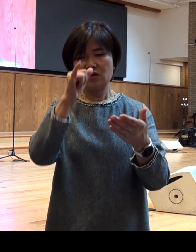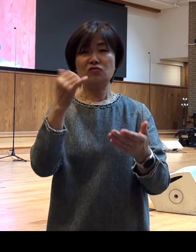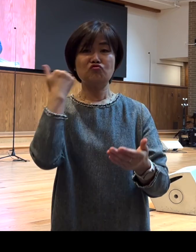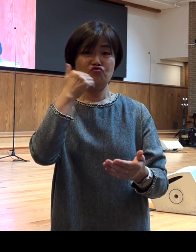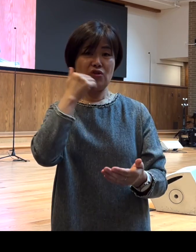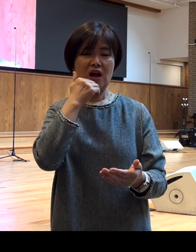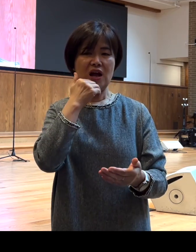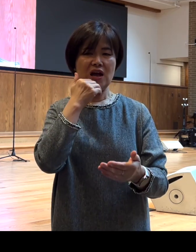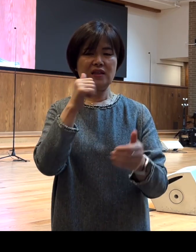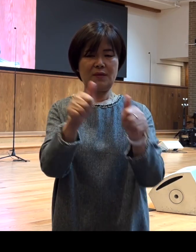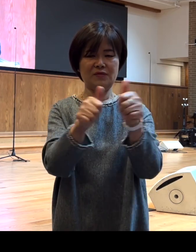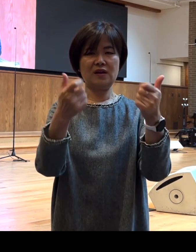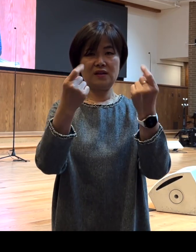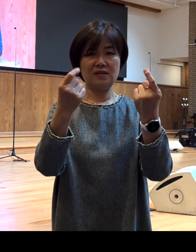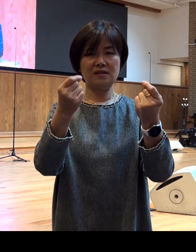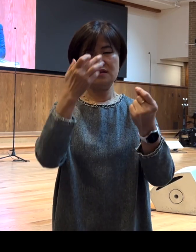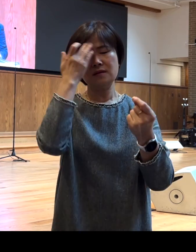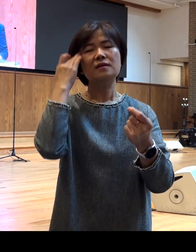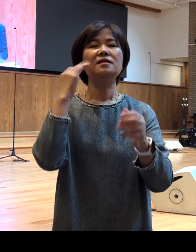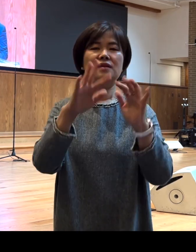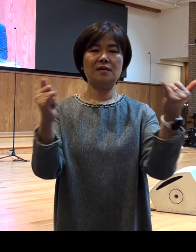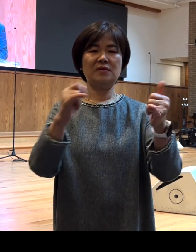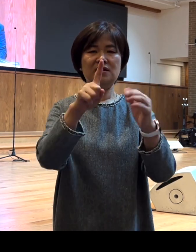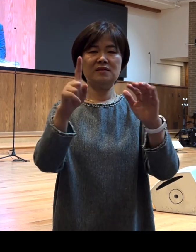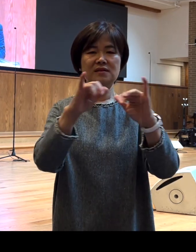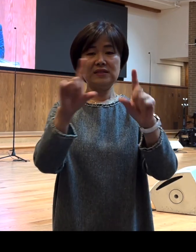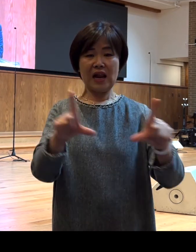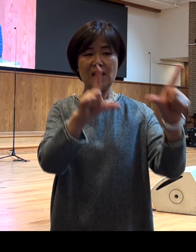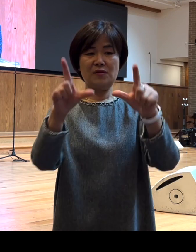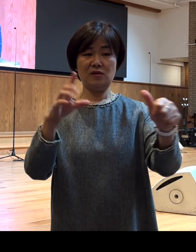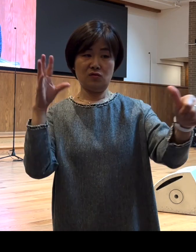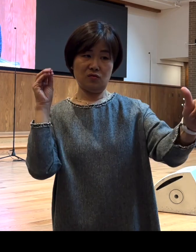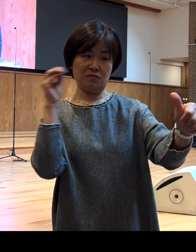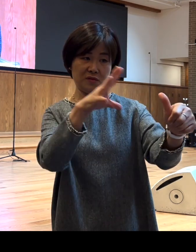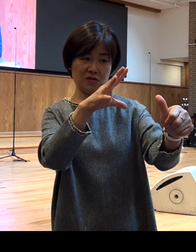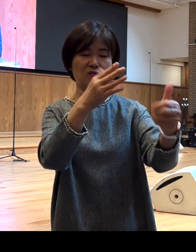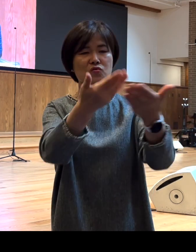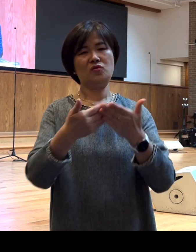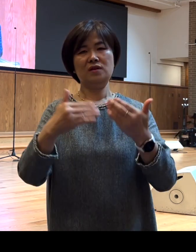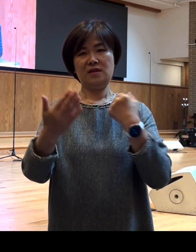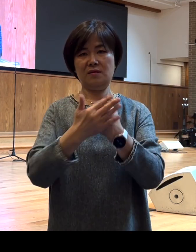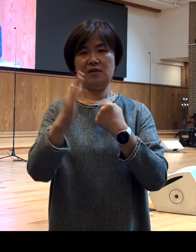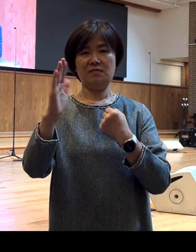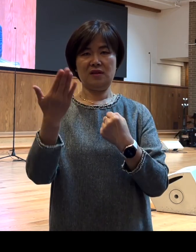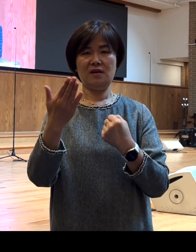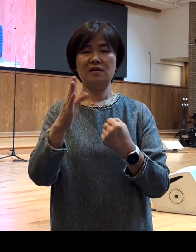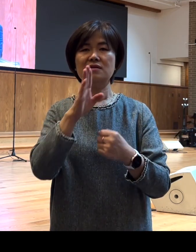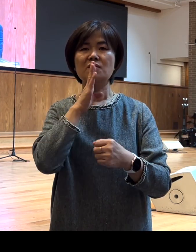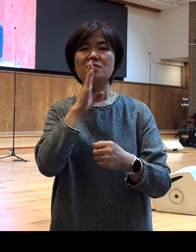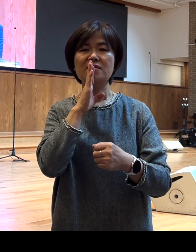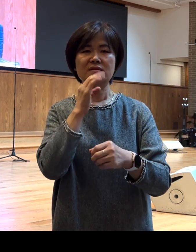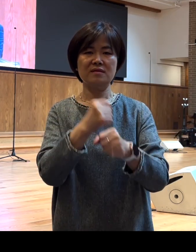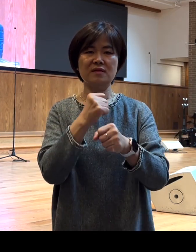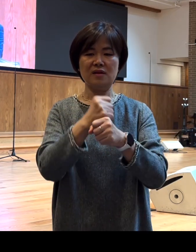인물들이 그의 삶을 조명했기 때문일 것입니다 어쩌면 그에게 디딤돌이 되었던 아나니아의